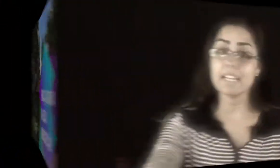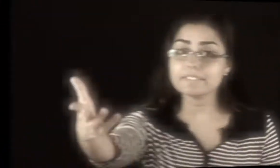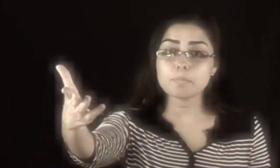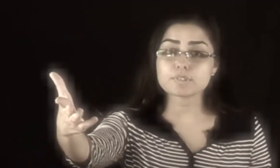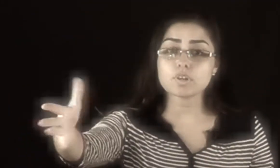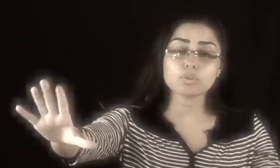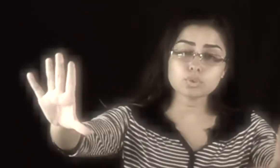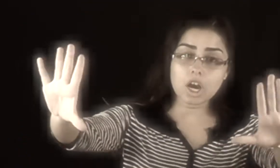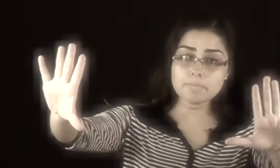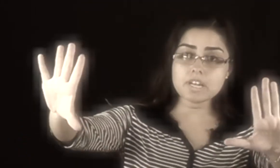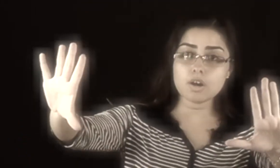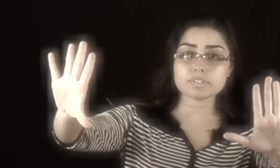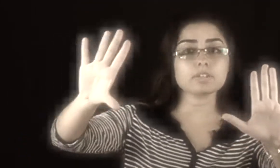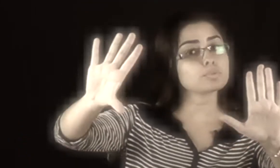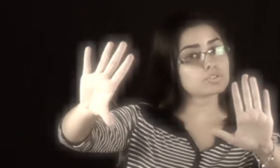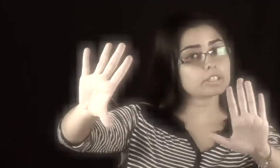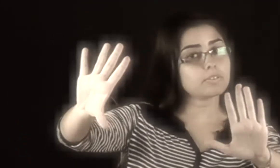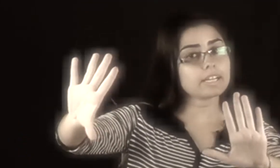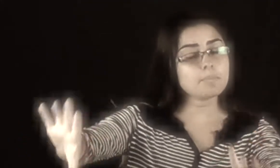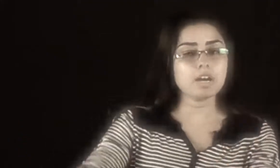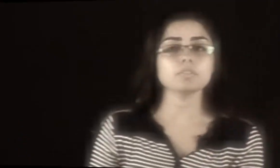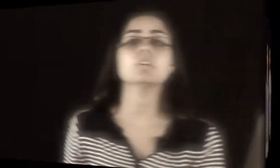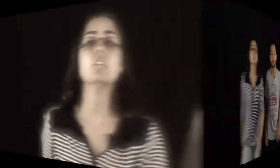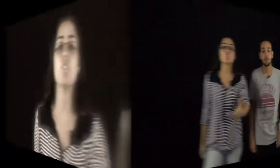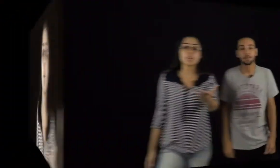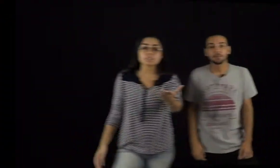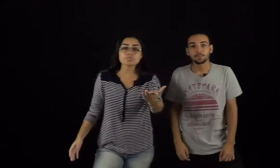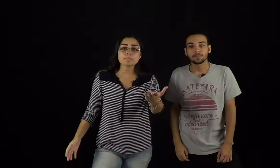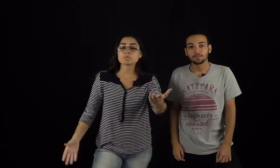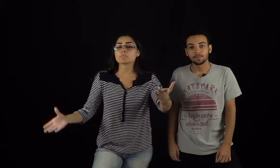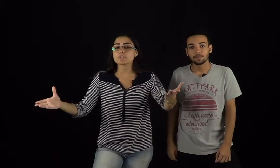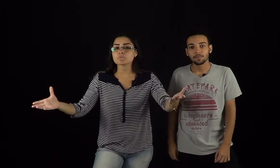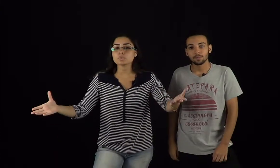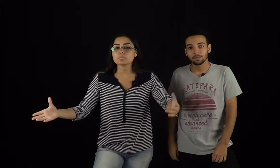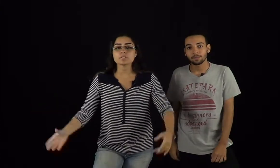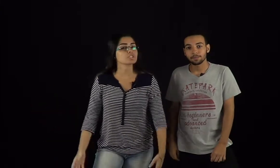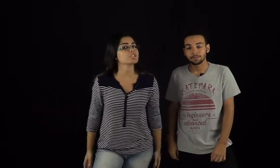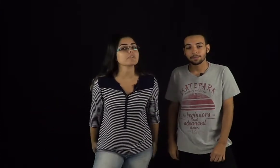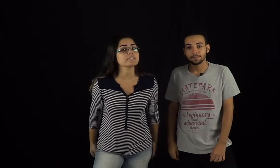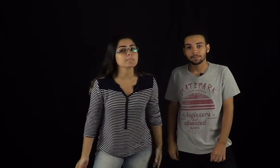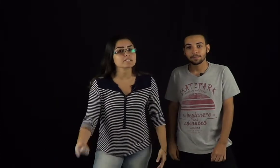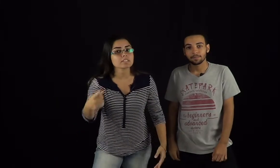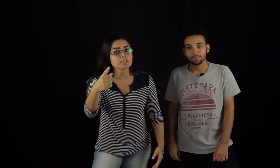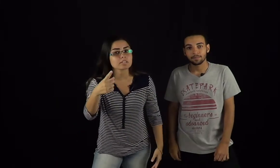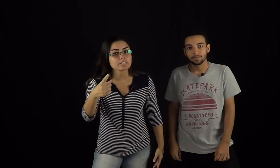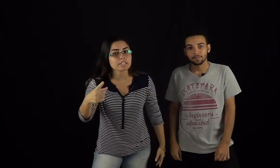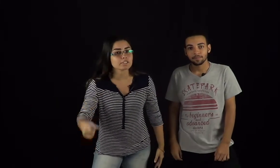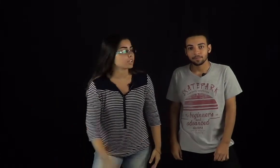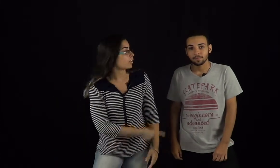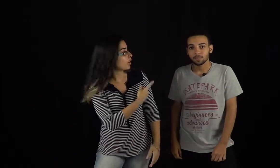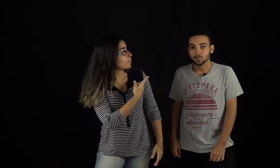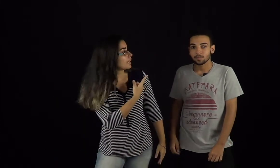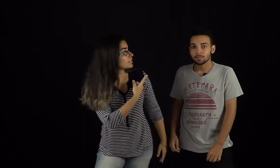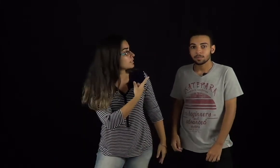Então, pessoal, não dorme não, os anúncios já estão acabando. Dia 8 de abril, no próximo domingo, a gente vai ter a peça na nossa igreja. Qual é a peça?